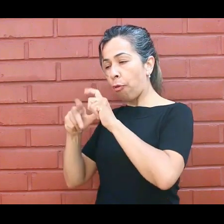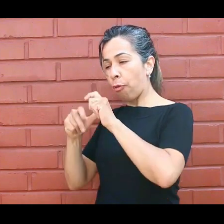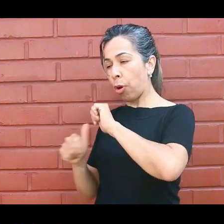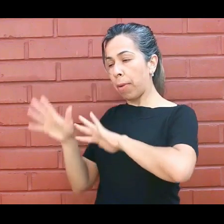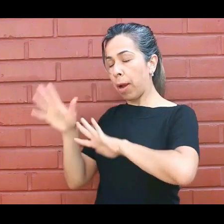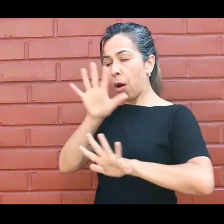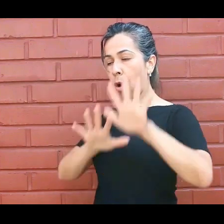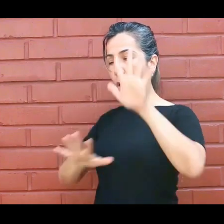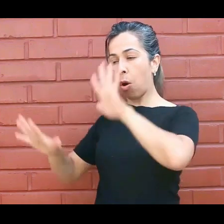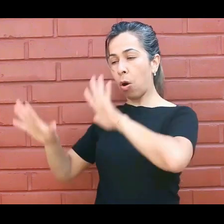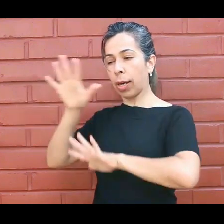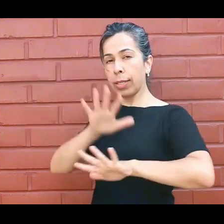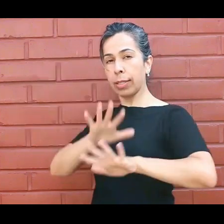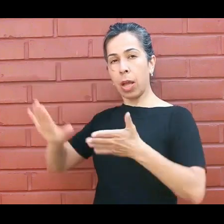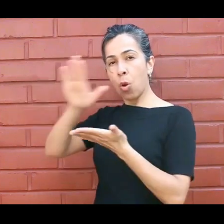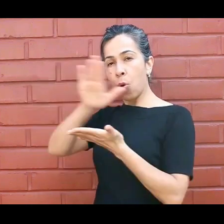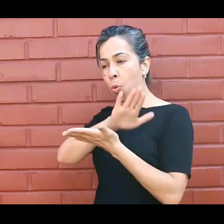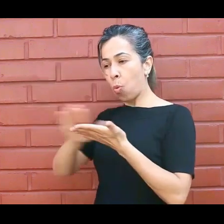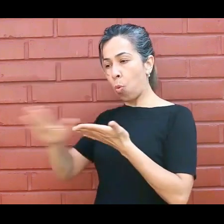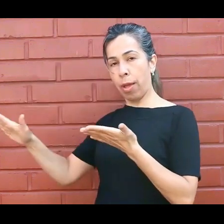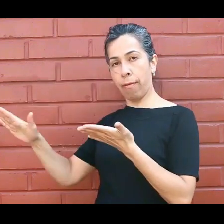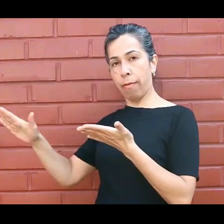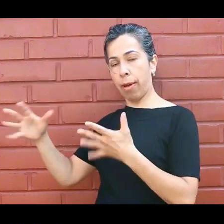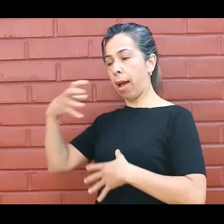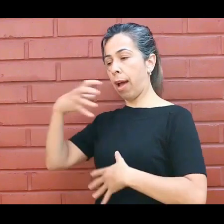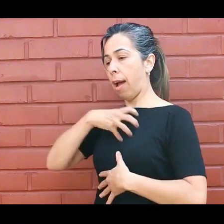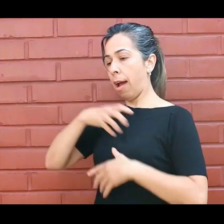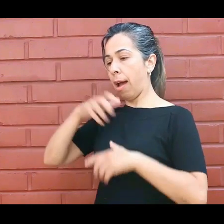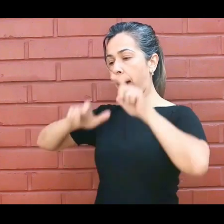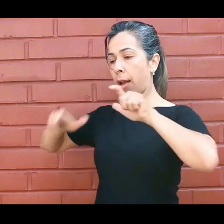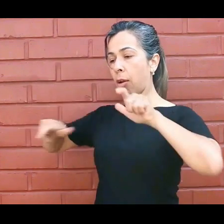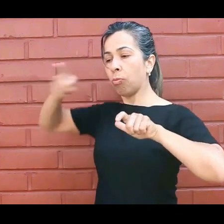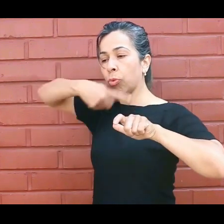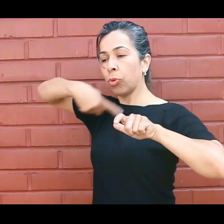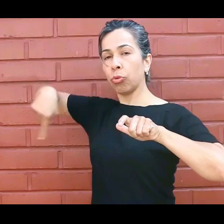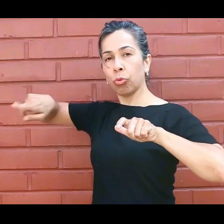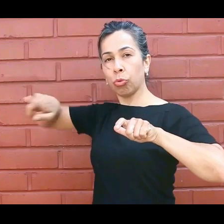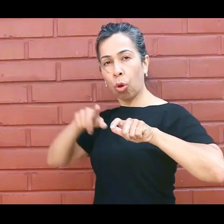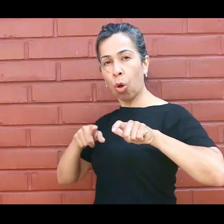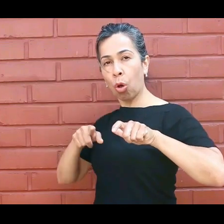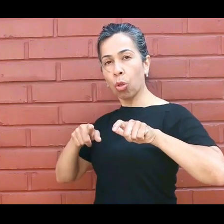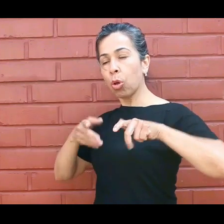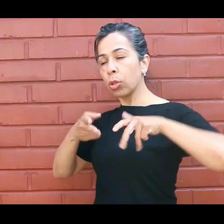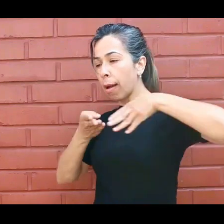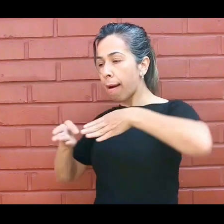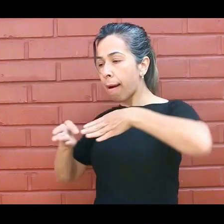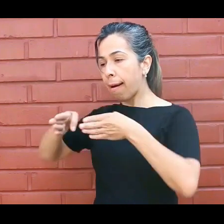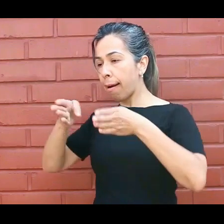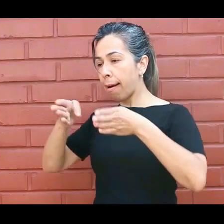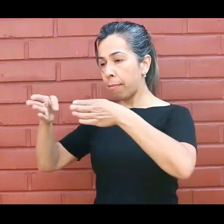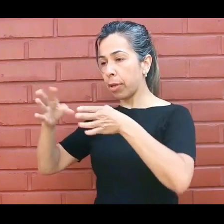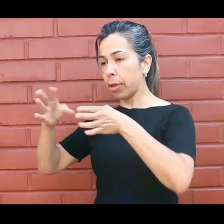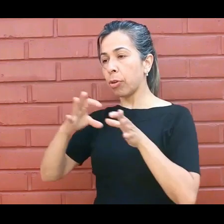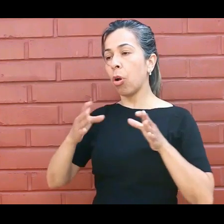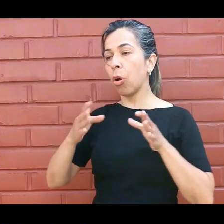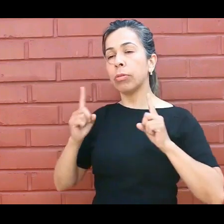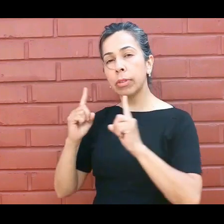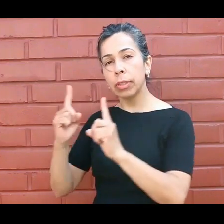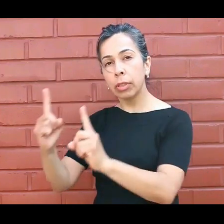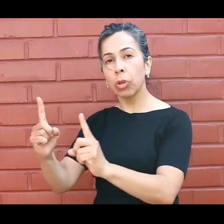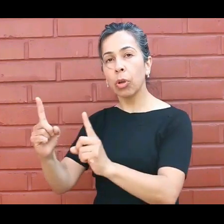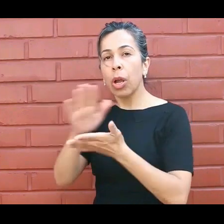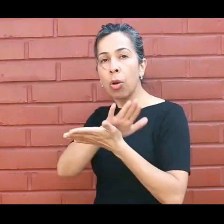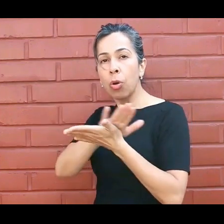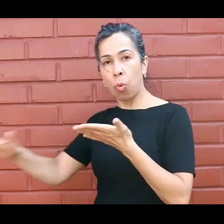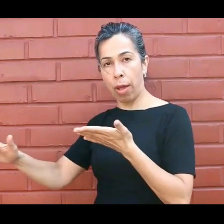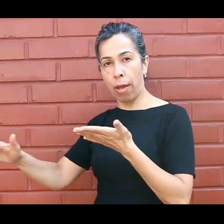resulta necesario redefinir la manera en cómo el estudiante hace